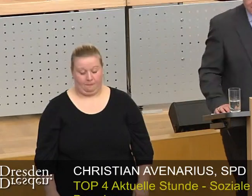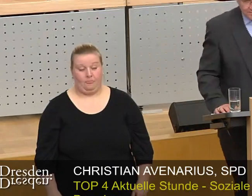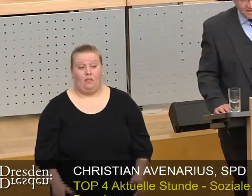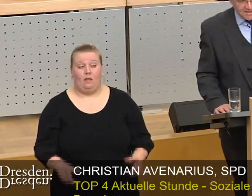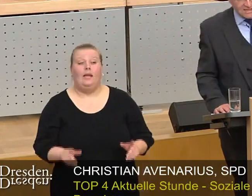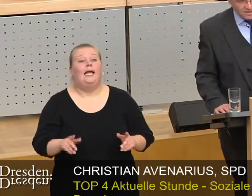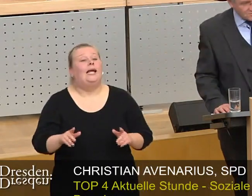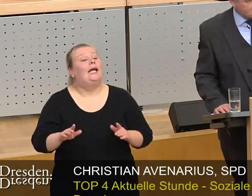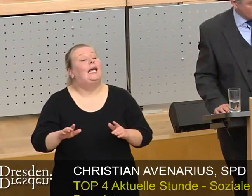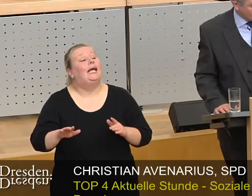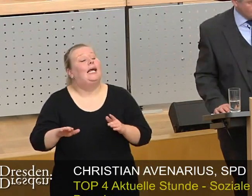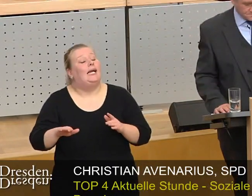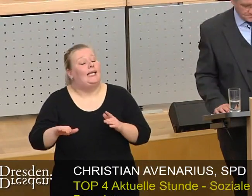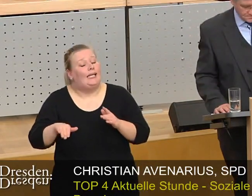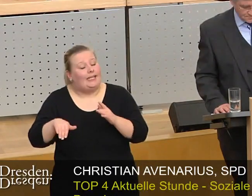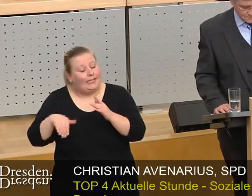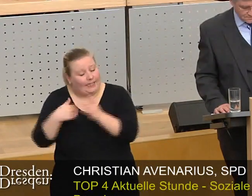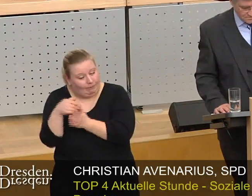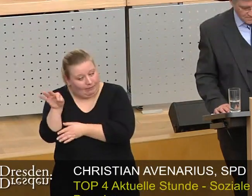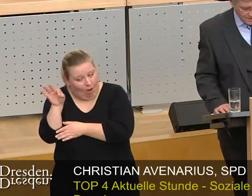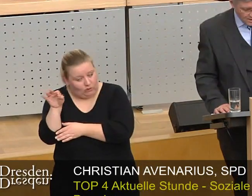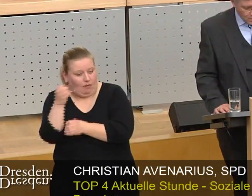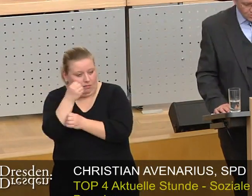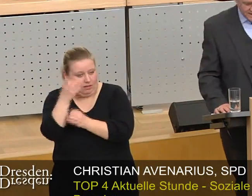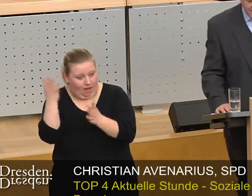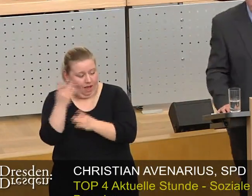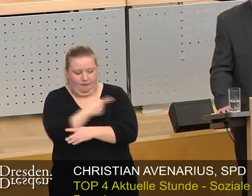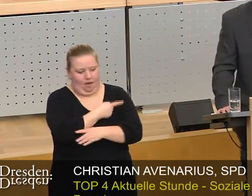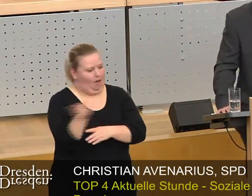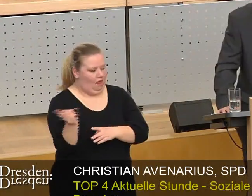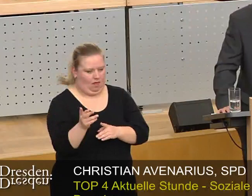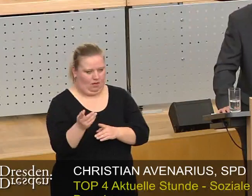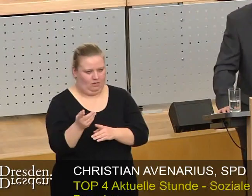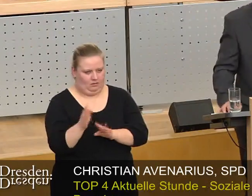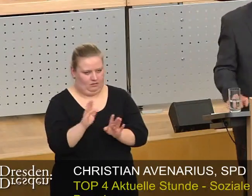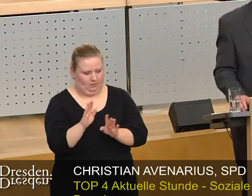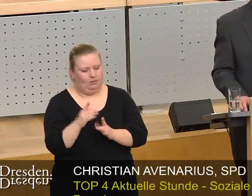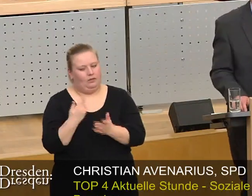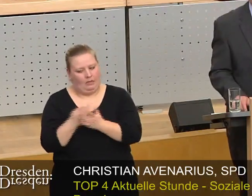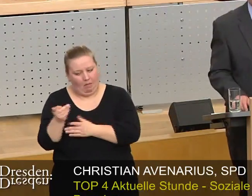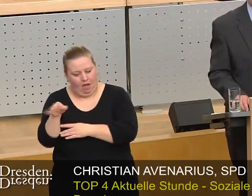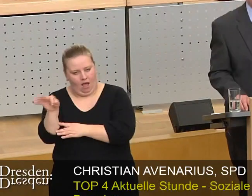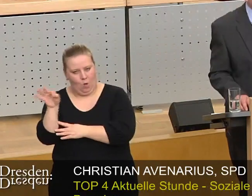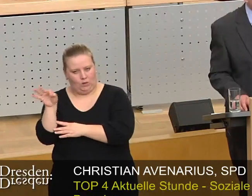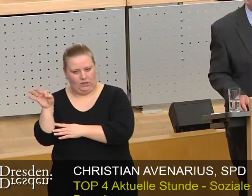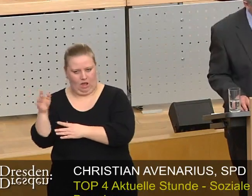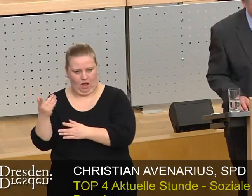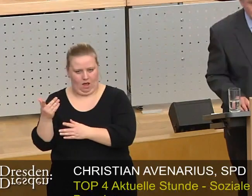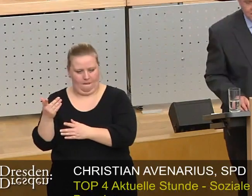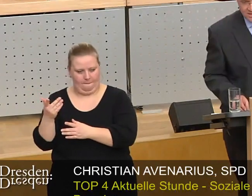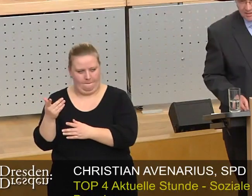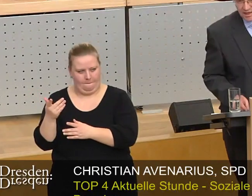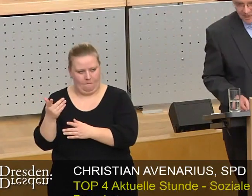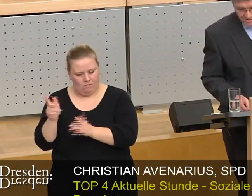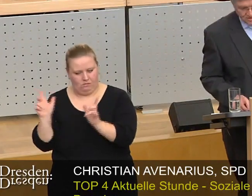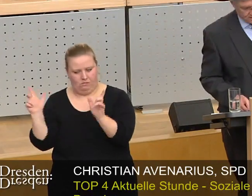Solche gibt es zweifelsohne. Und denen sollte man so schnell wie möglich und so gut